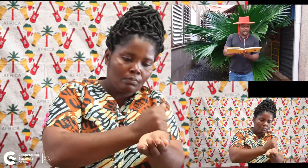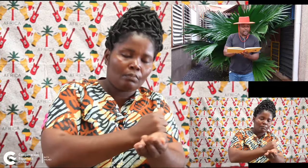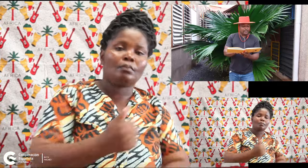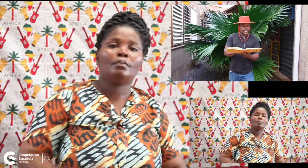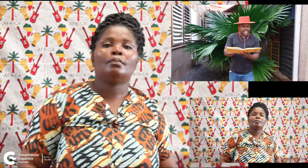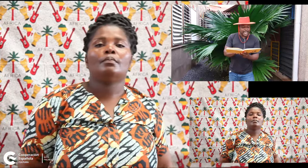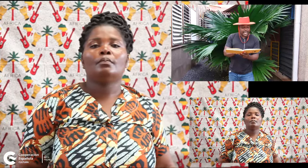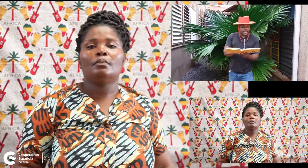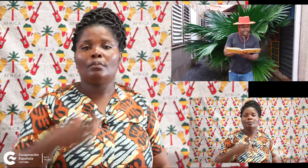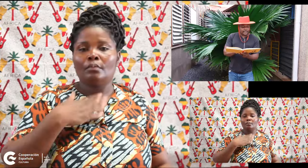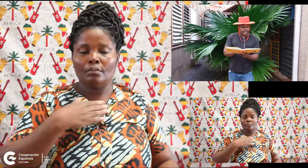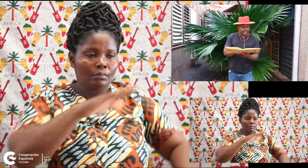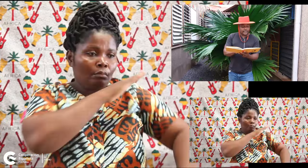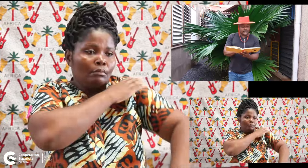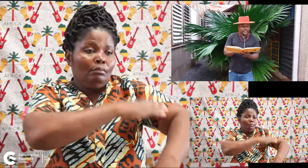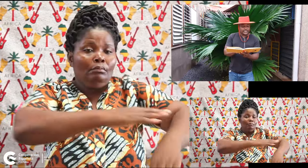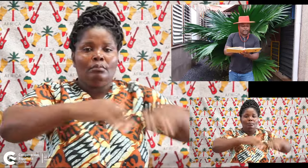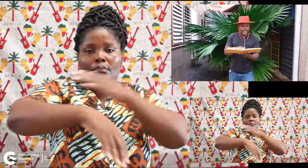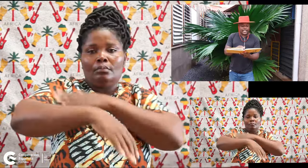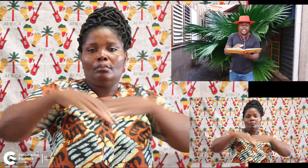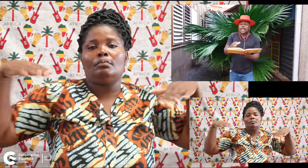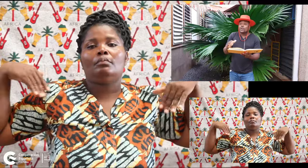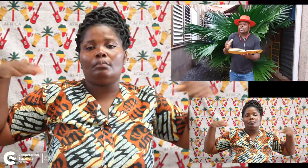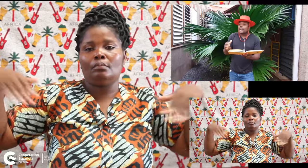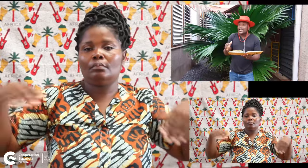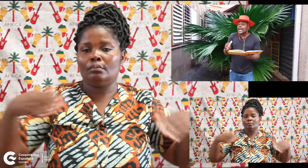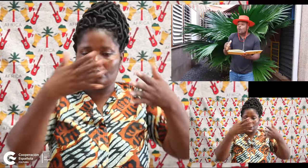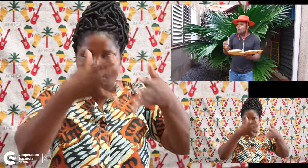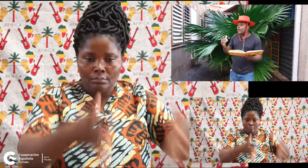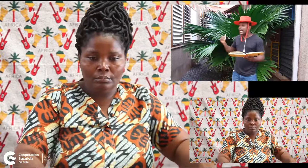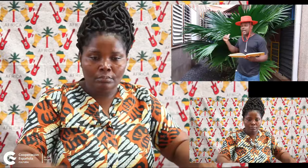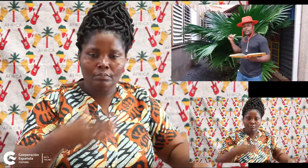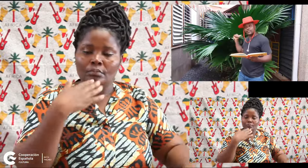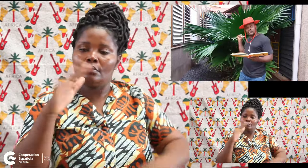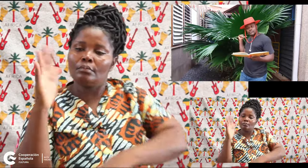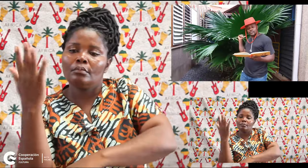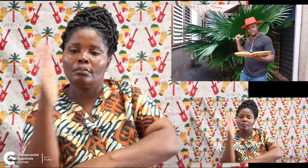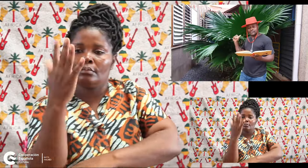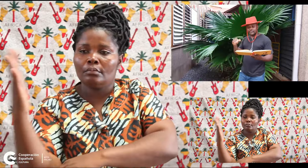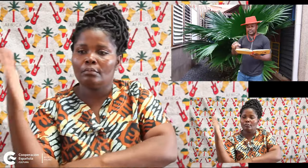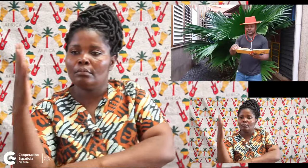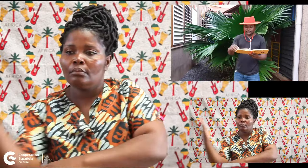Mis alas se perdieron en la jungla.